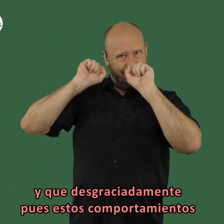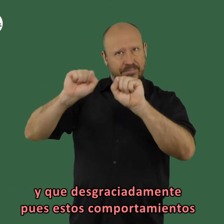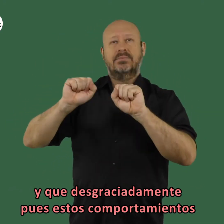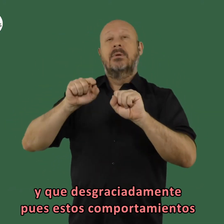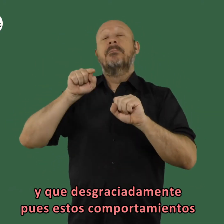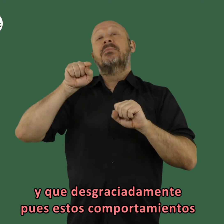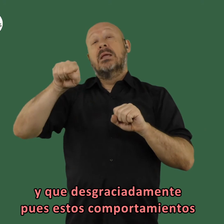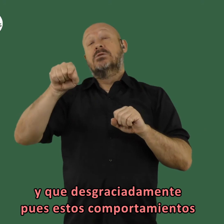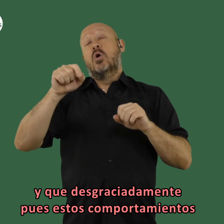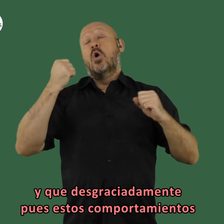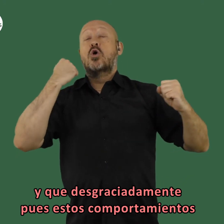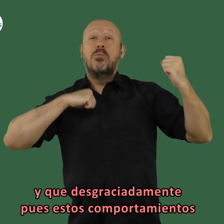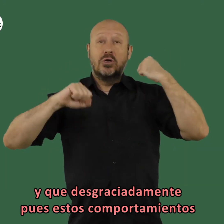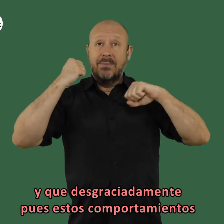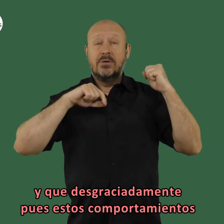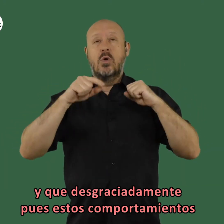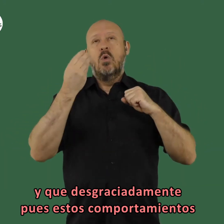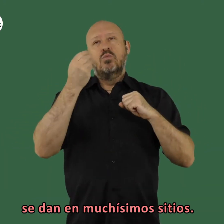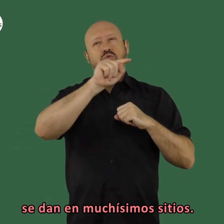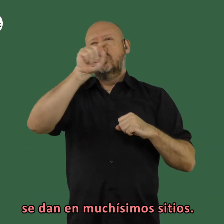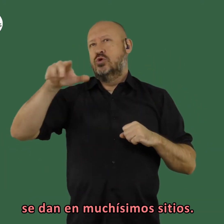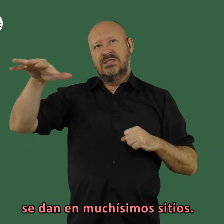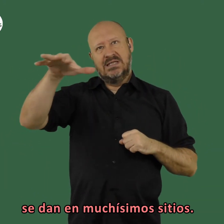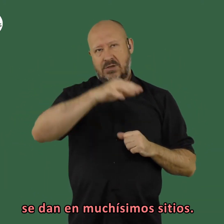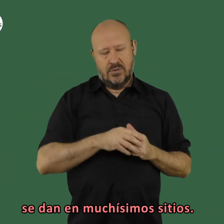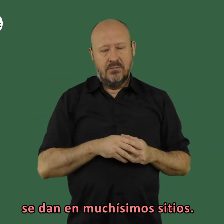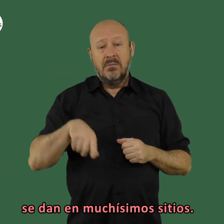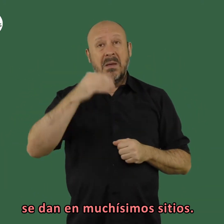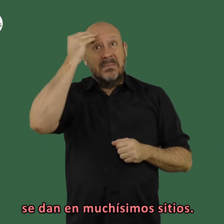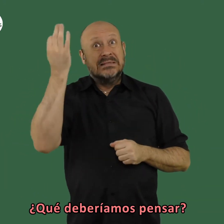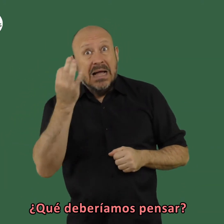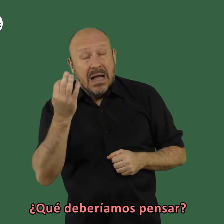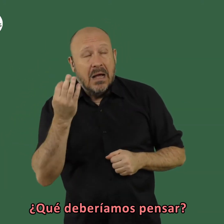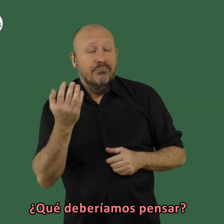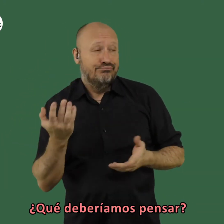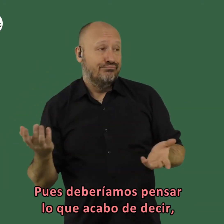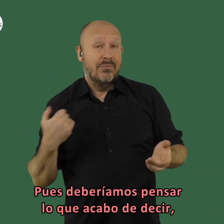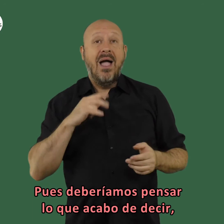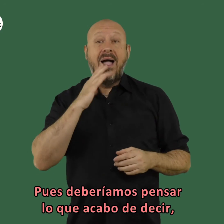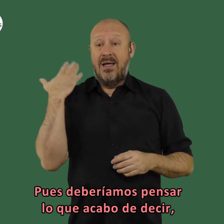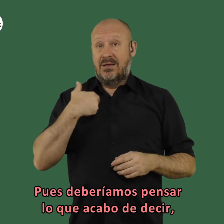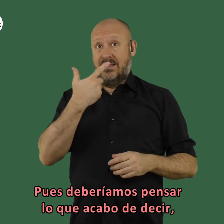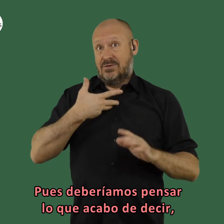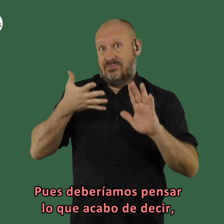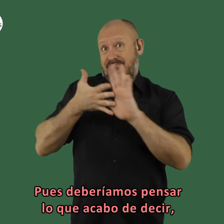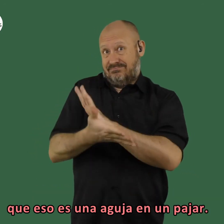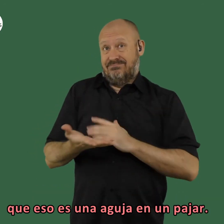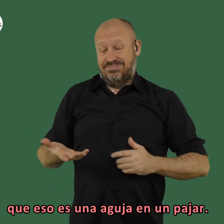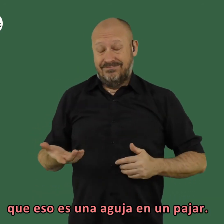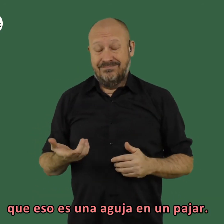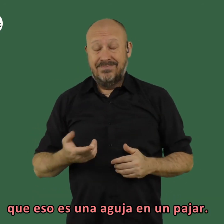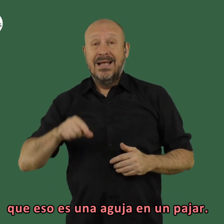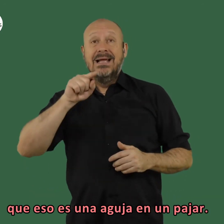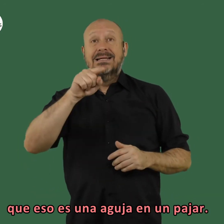desgraciadamente pues estos comportamientos se dan en muchísimos sitios que deberíamos pensar pues deberíamos pensar lo que acabo de decir